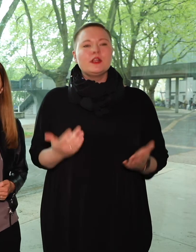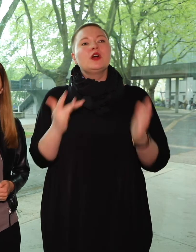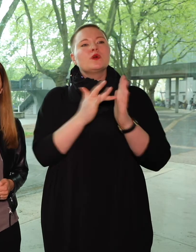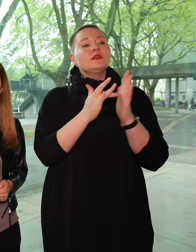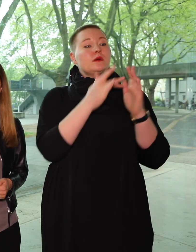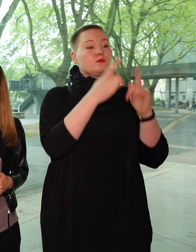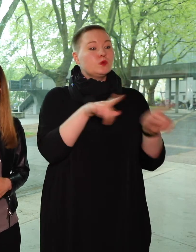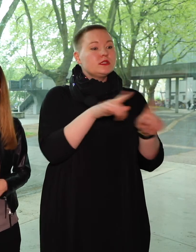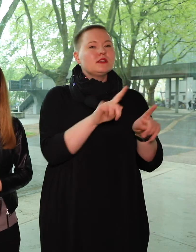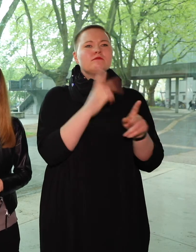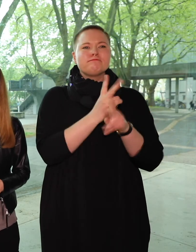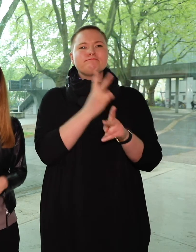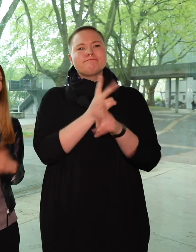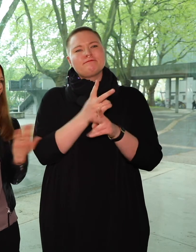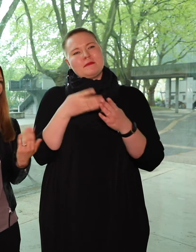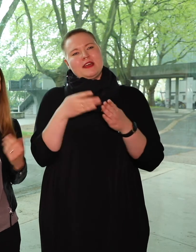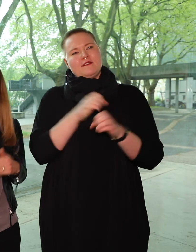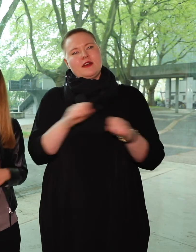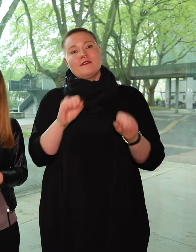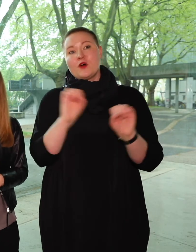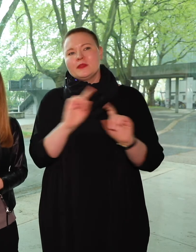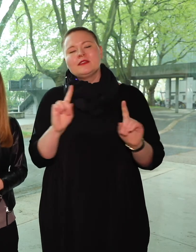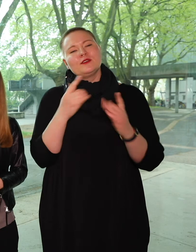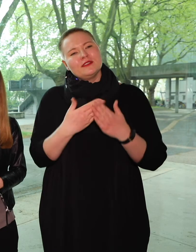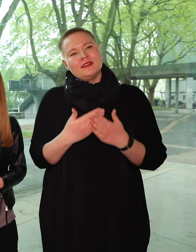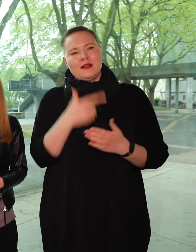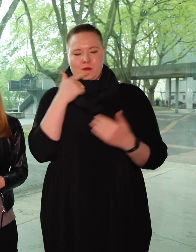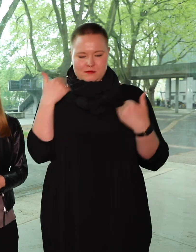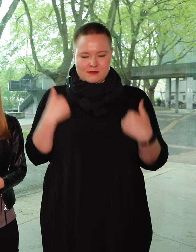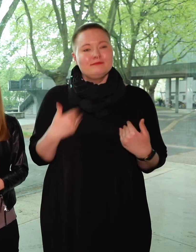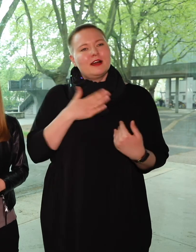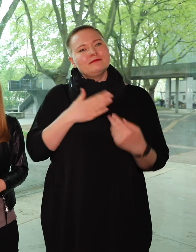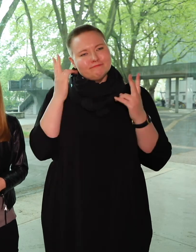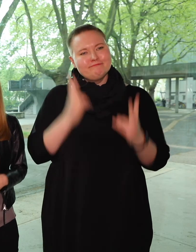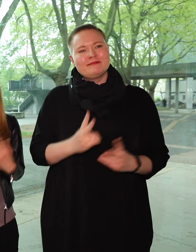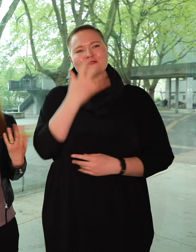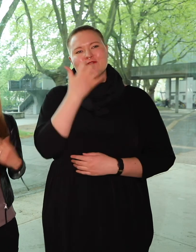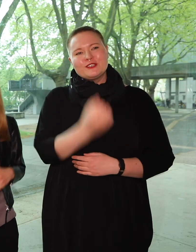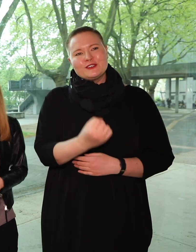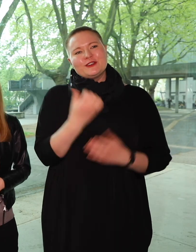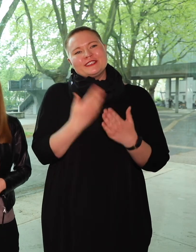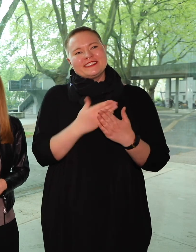soll immer barrierefrei sein und das ist Lauras großer Wunsch und daran arbeitet sie.